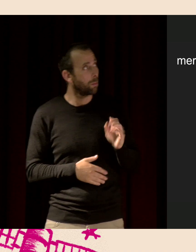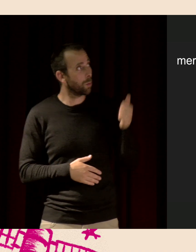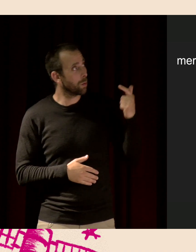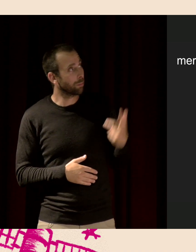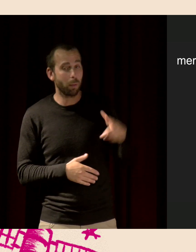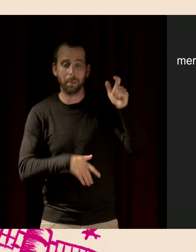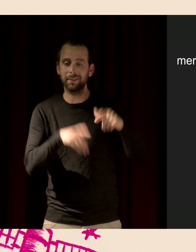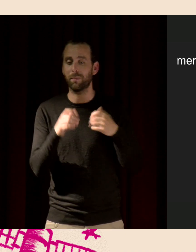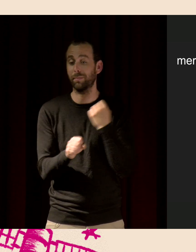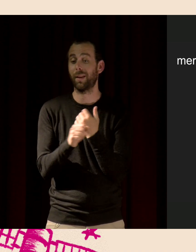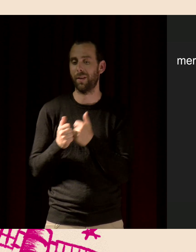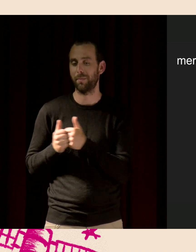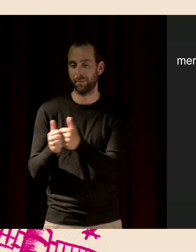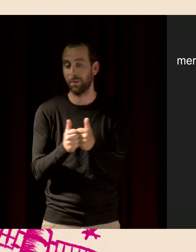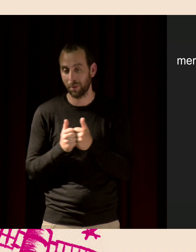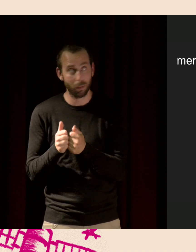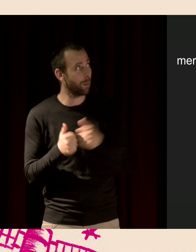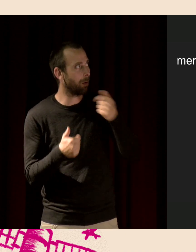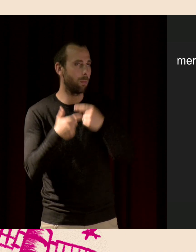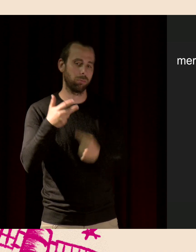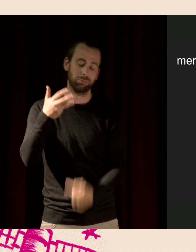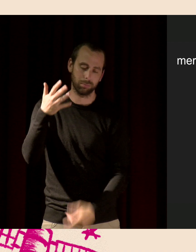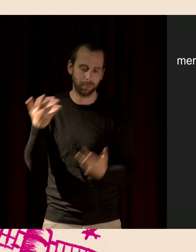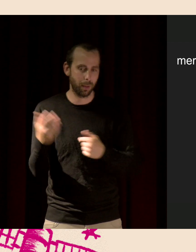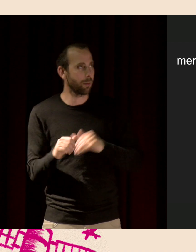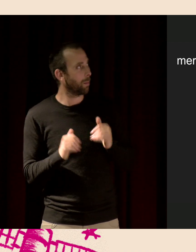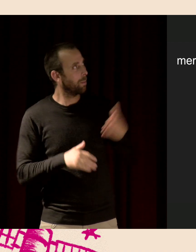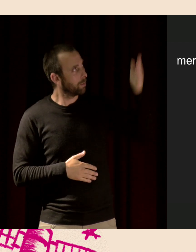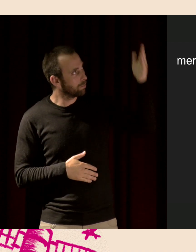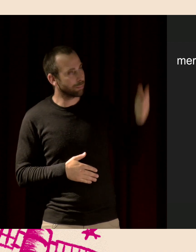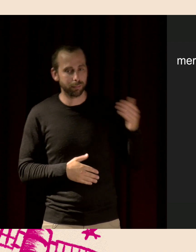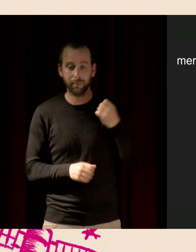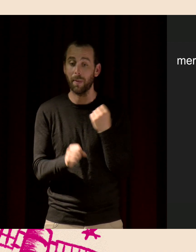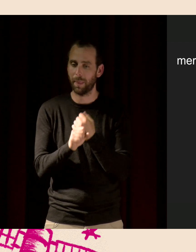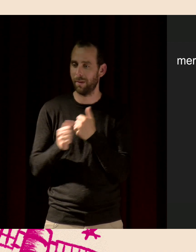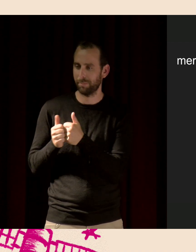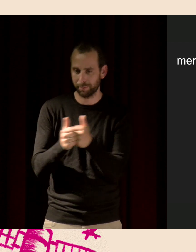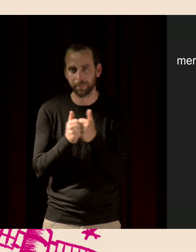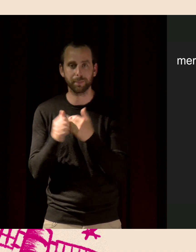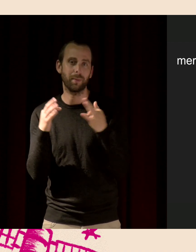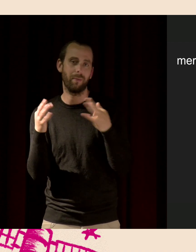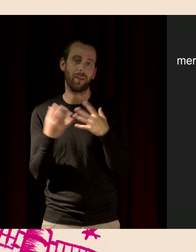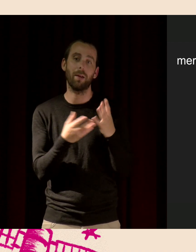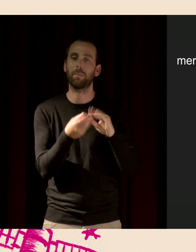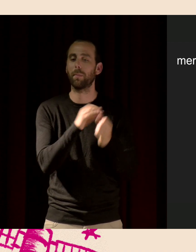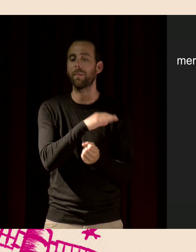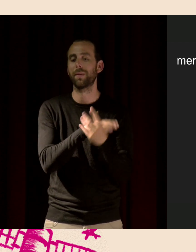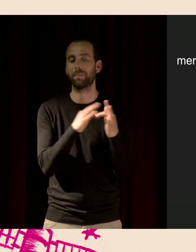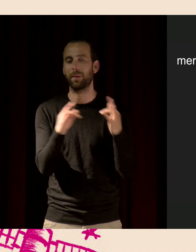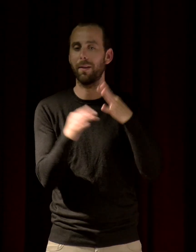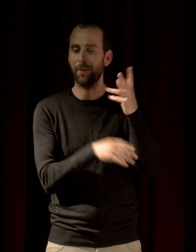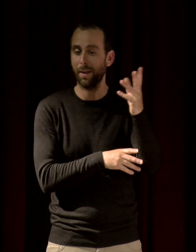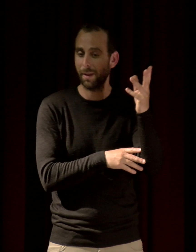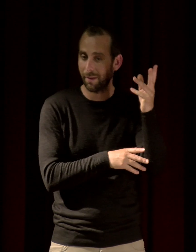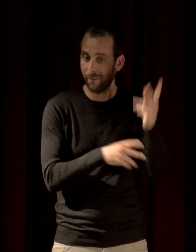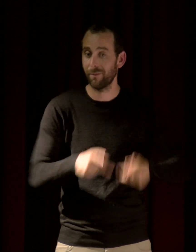il n a même pas tout le monde, on est assez nombreux à travailler sur ces problématiques d'écoute du vivant. Voilà, je vous remercie beaucoup pour votre attention.